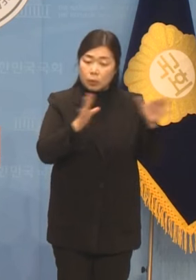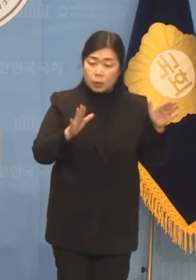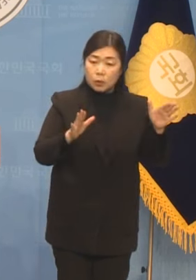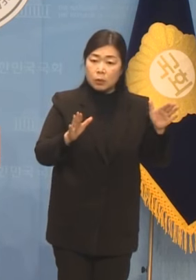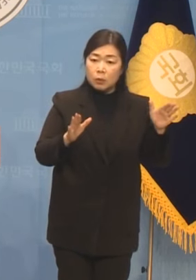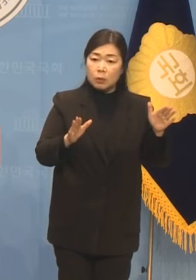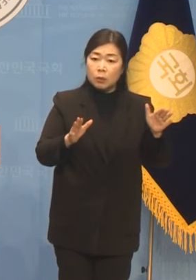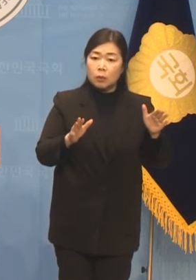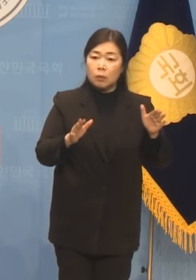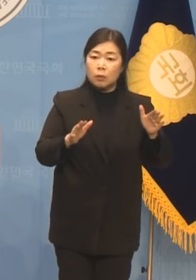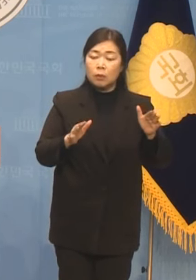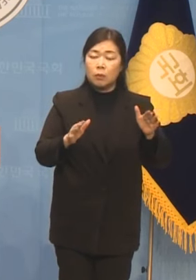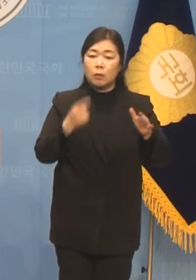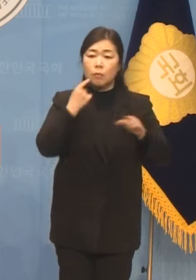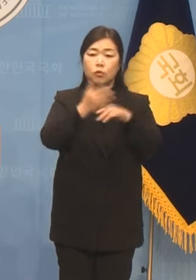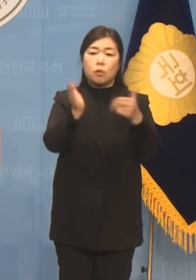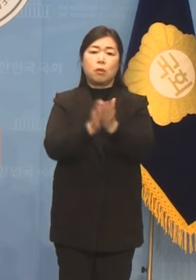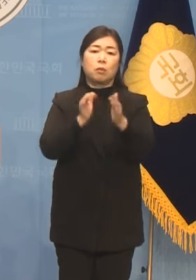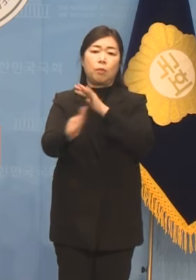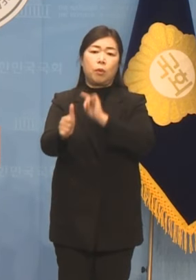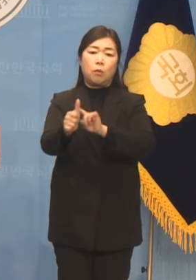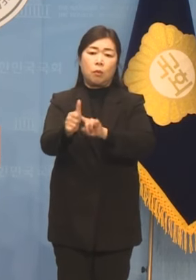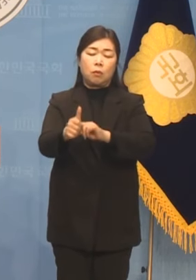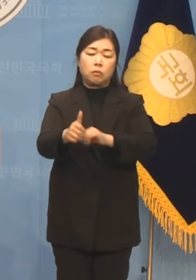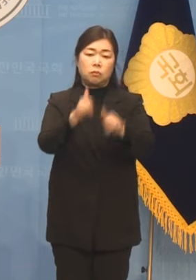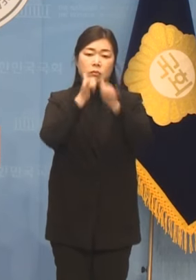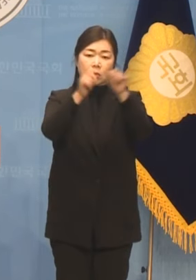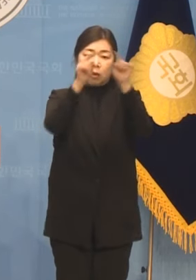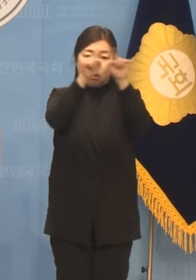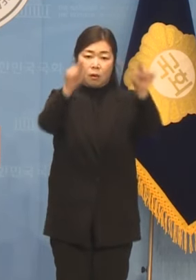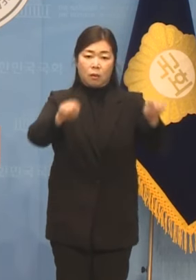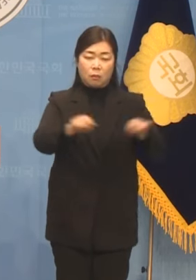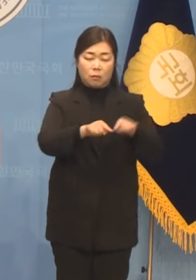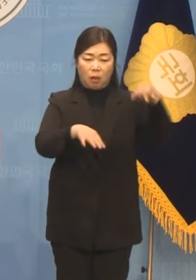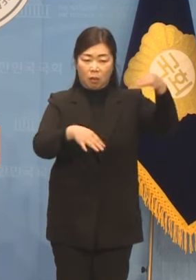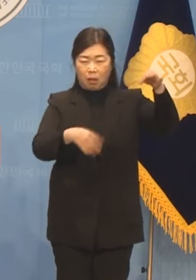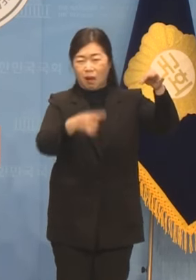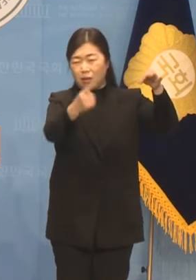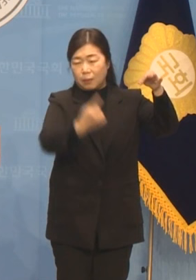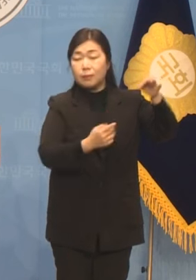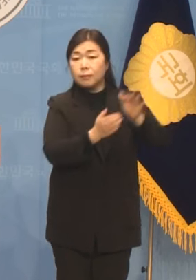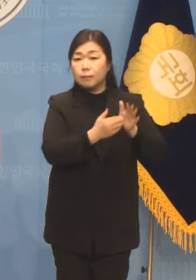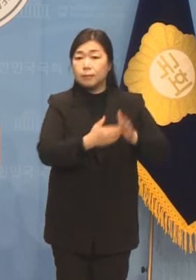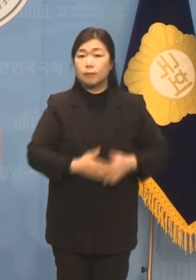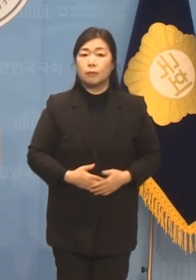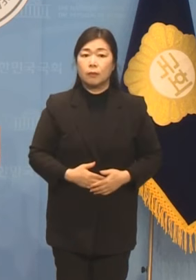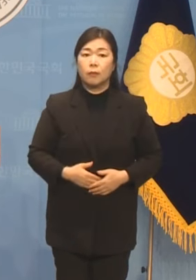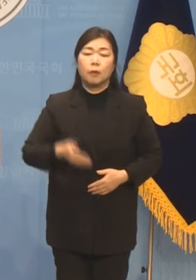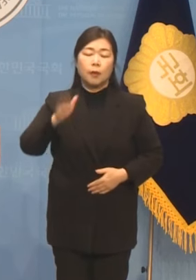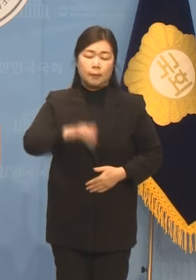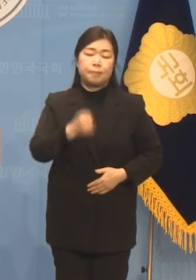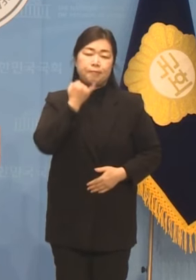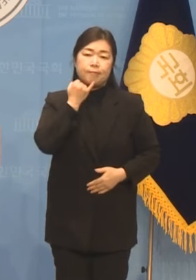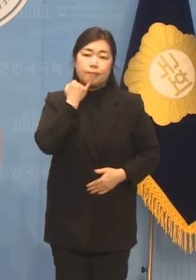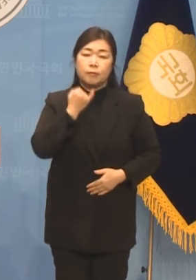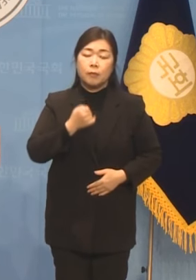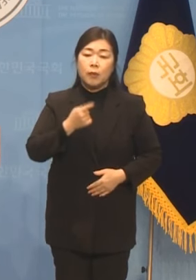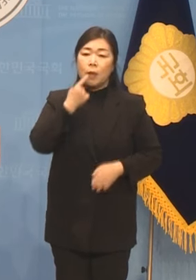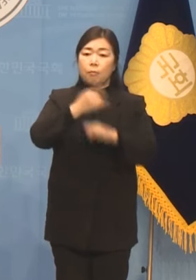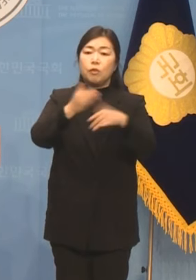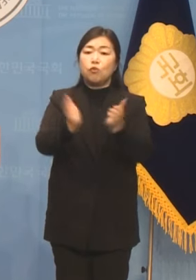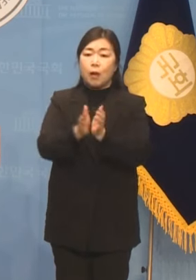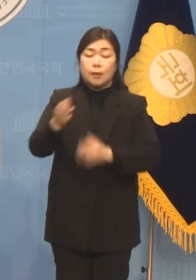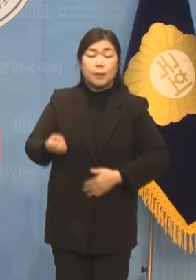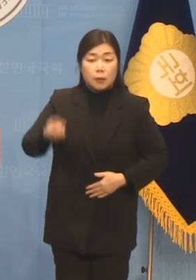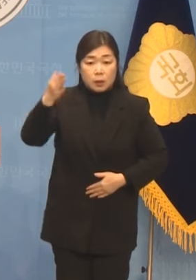하나였습니다. 괜찮습니다. 오직 민주당의 승리, 이재명의 승리가